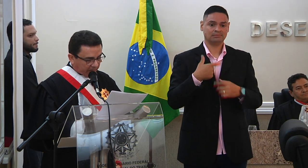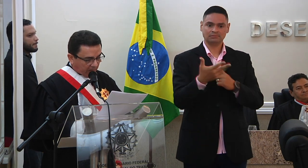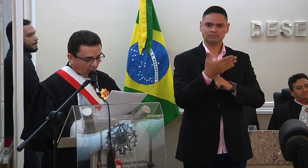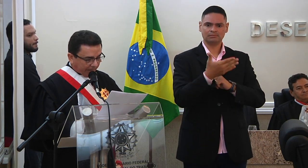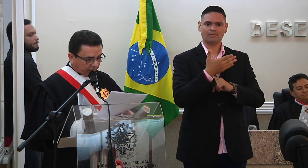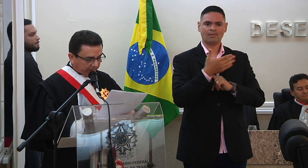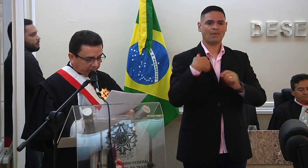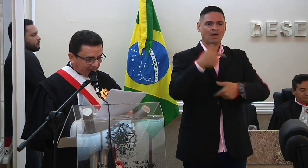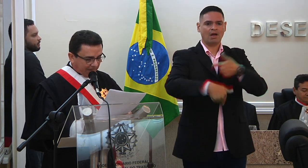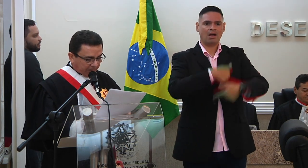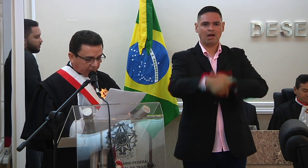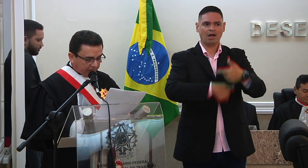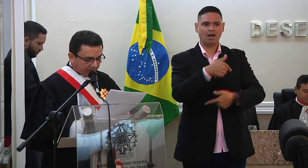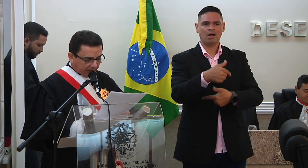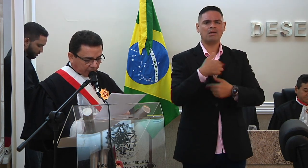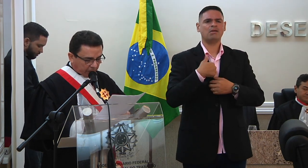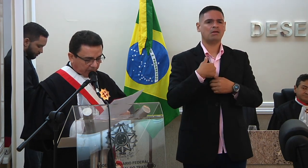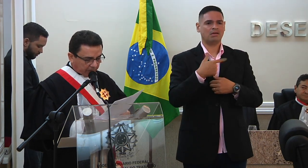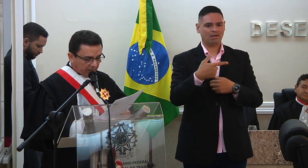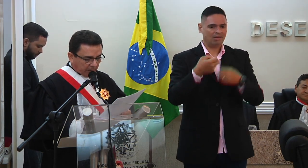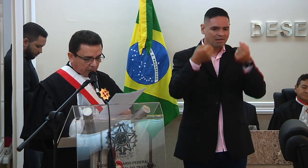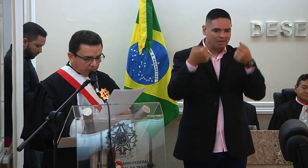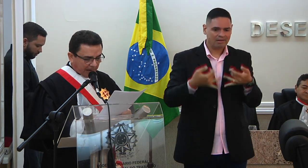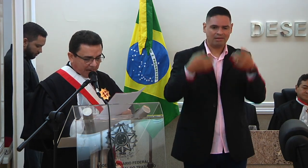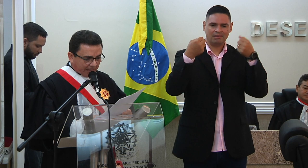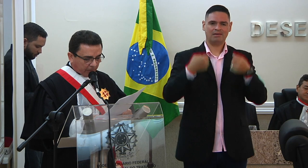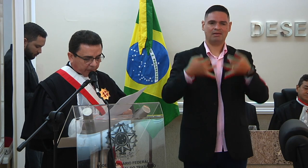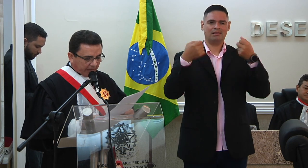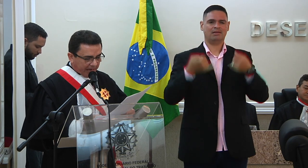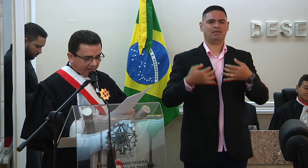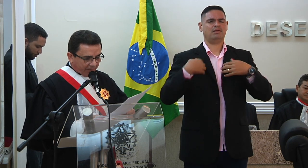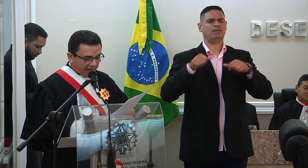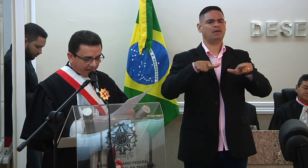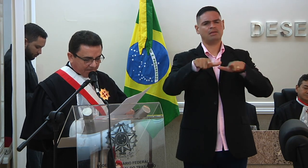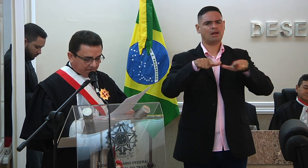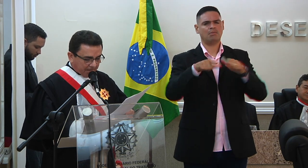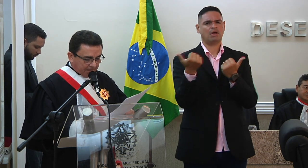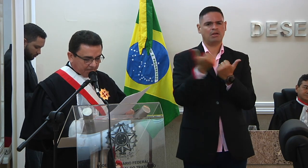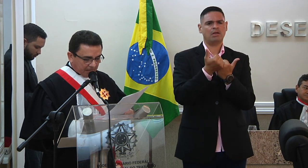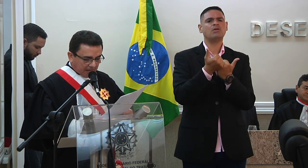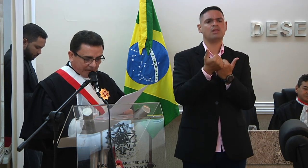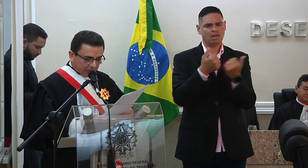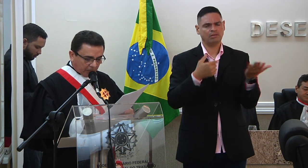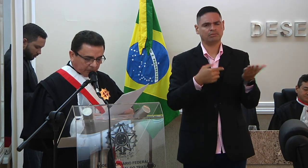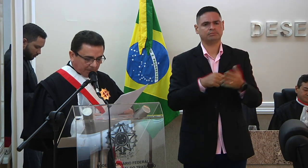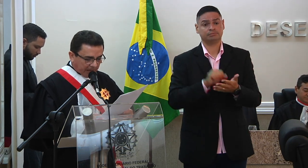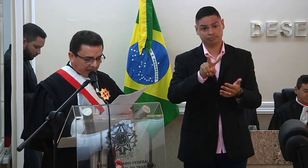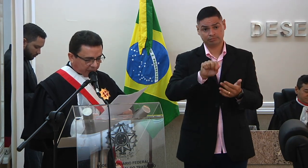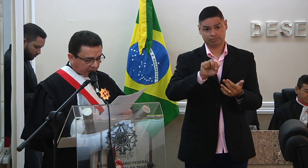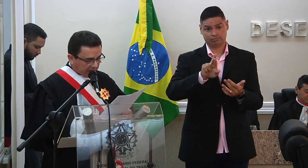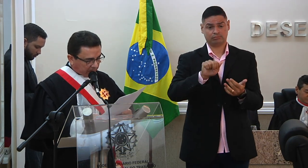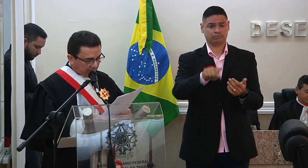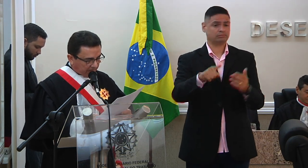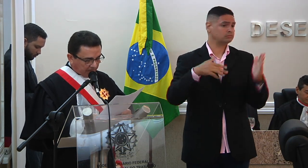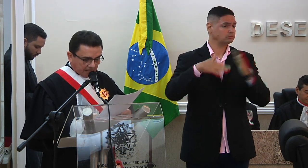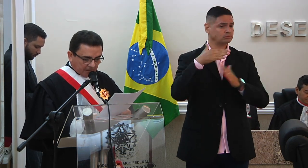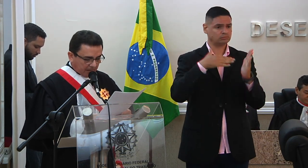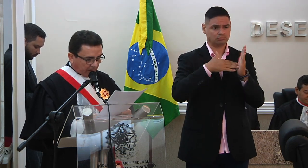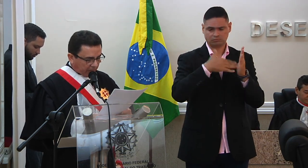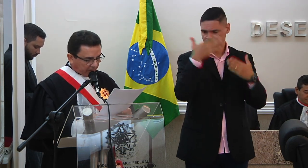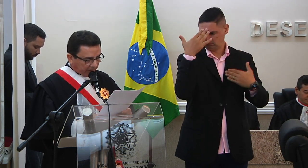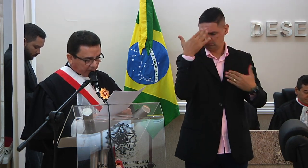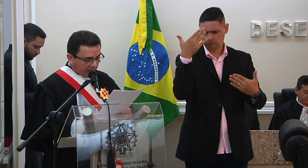dificuldades com as suas sábias orientações e o trabalho auxiliar na vara a todos a minha gratidão